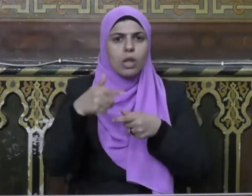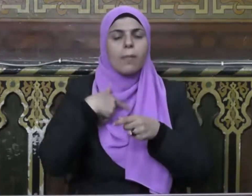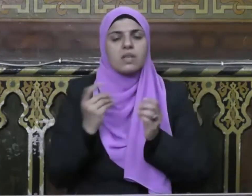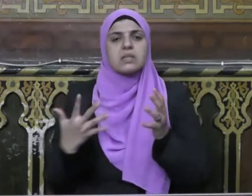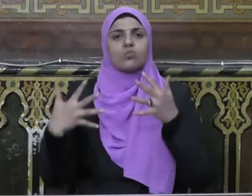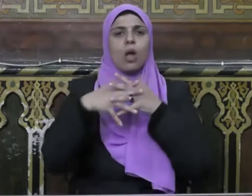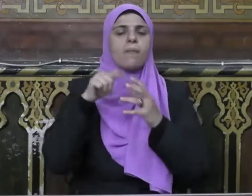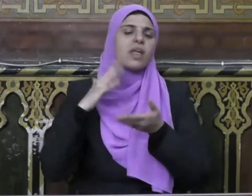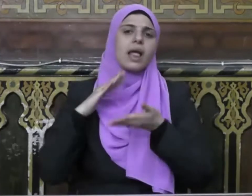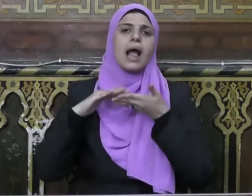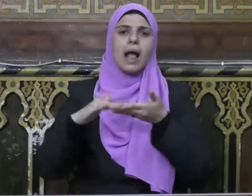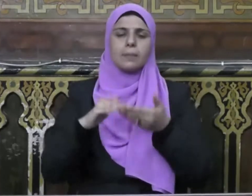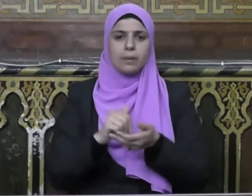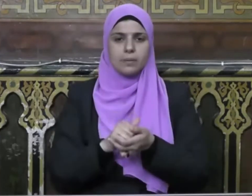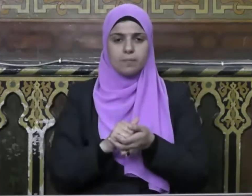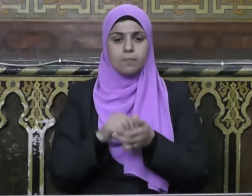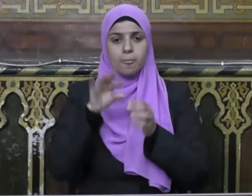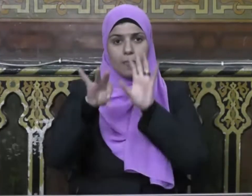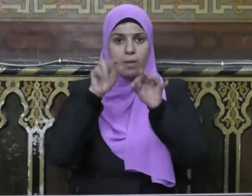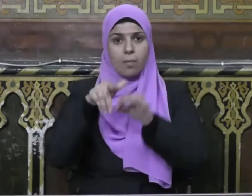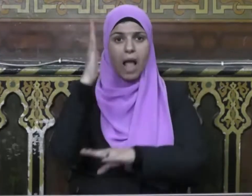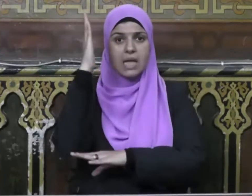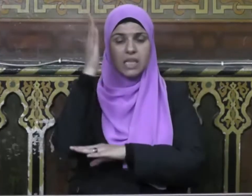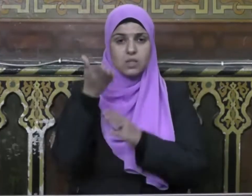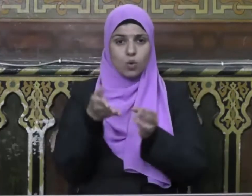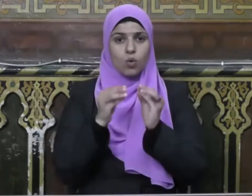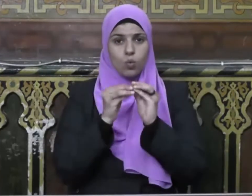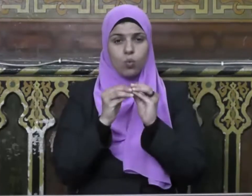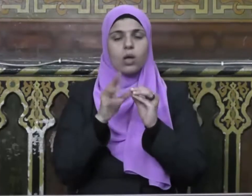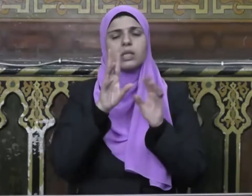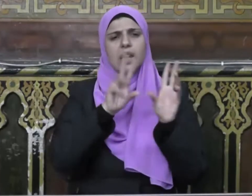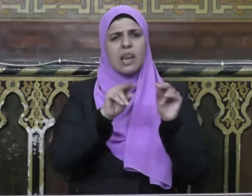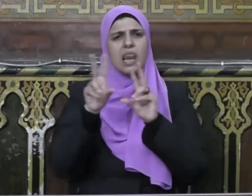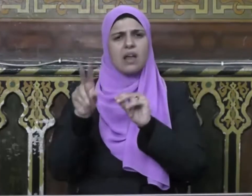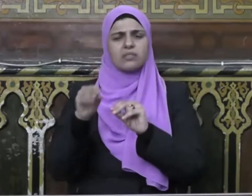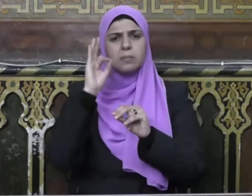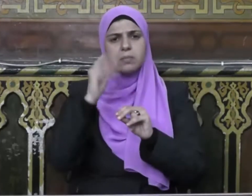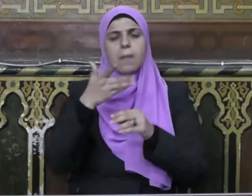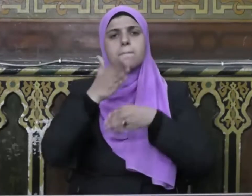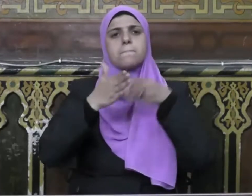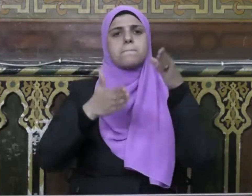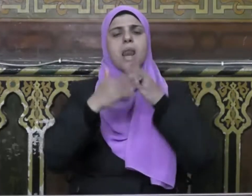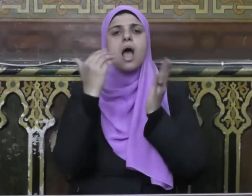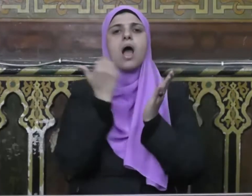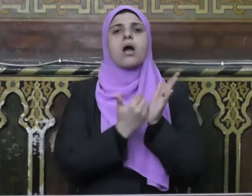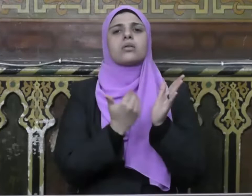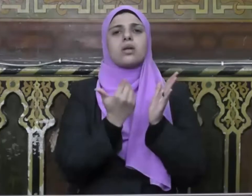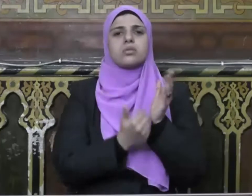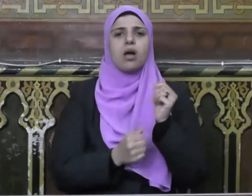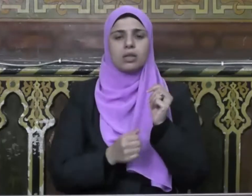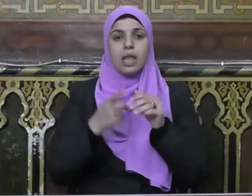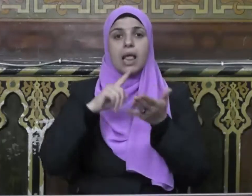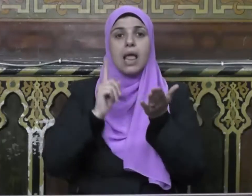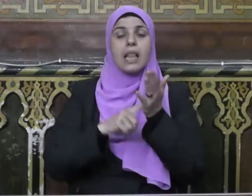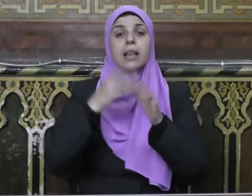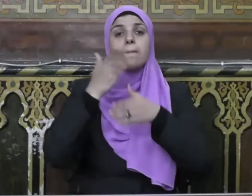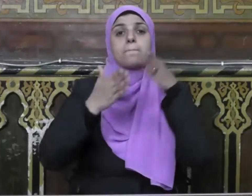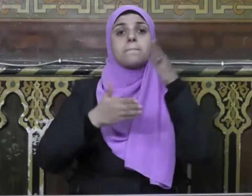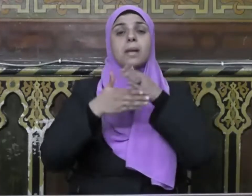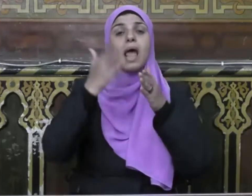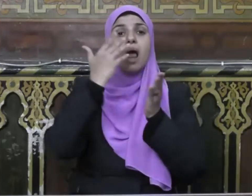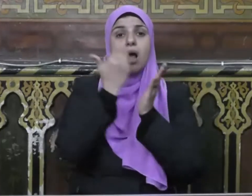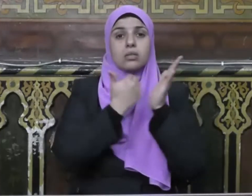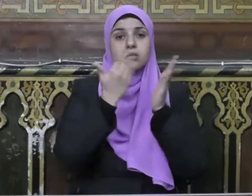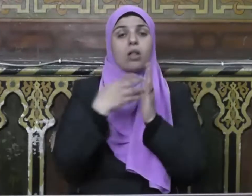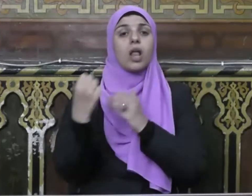وتسهم في خدمته من هذه الأسس كذلك البناء الاقتصادي إن